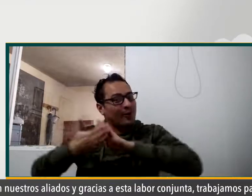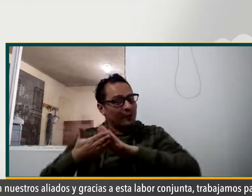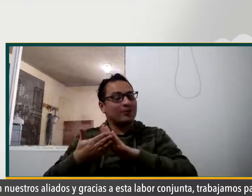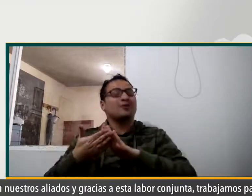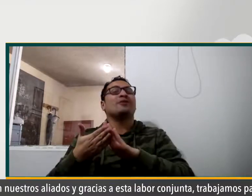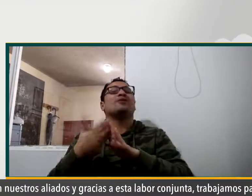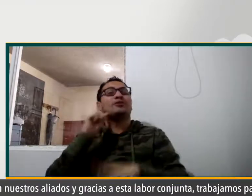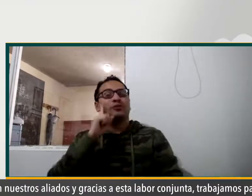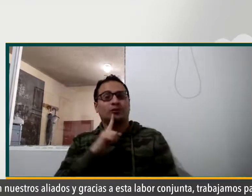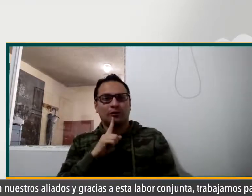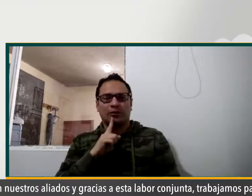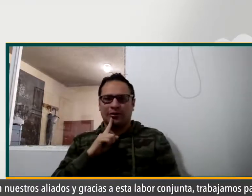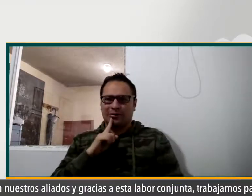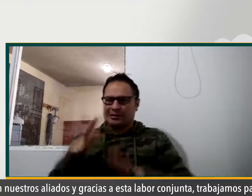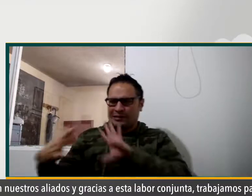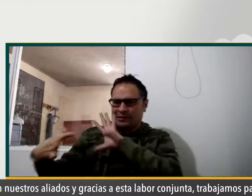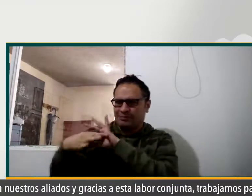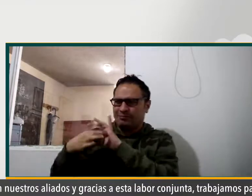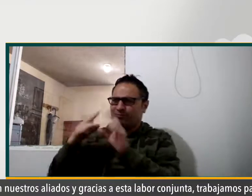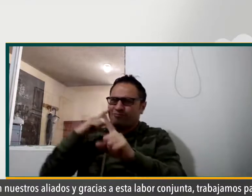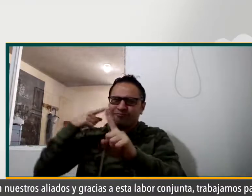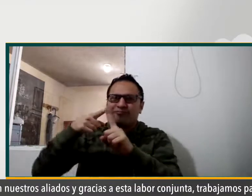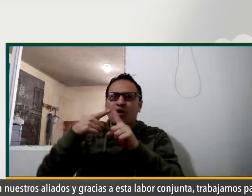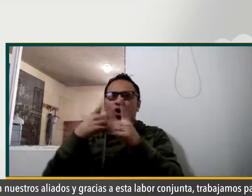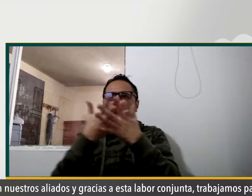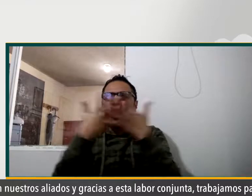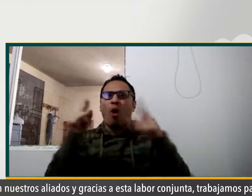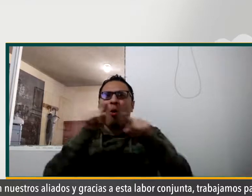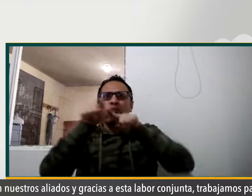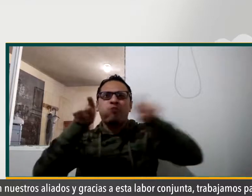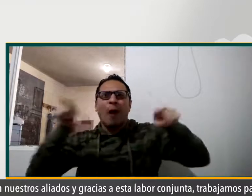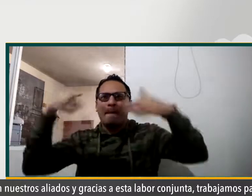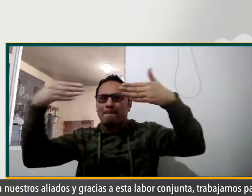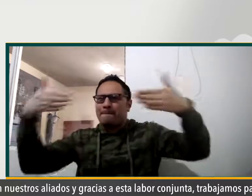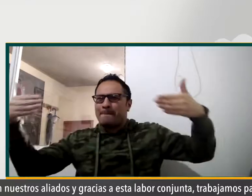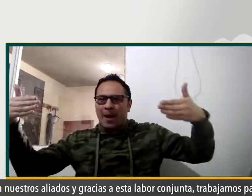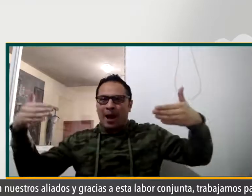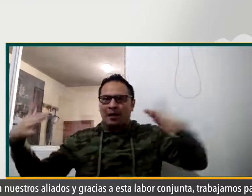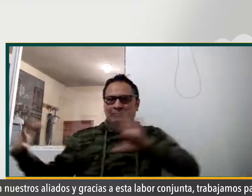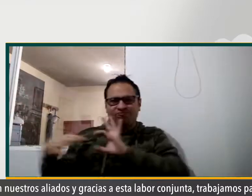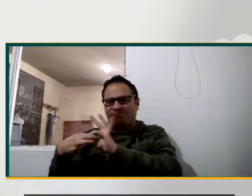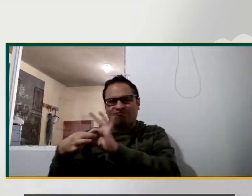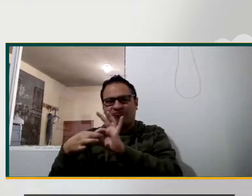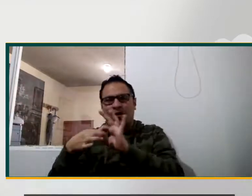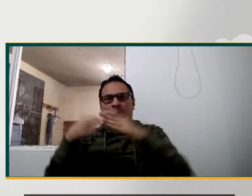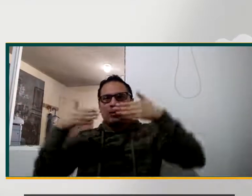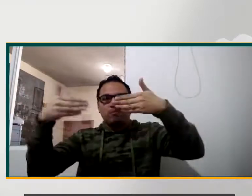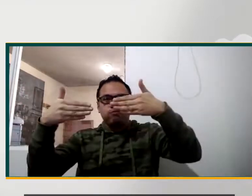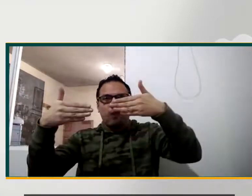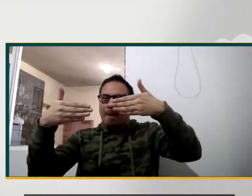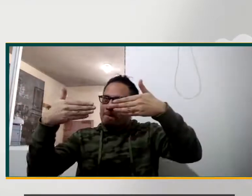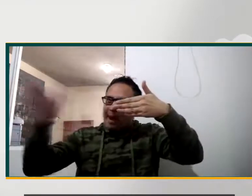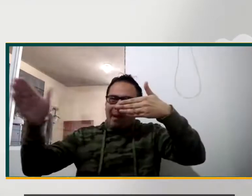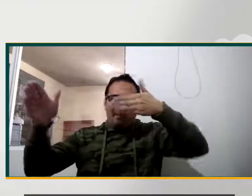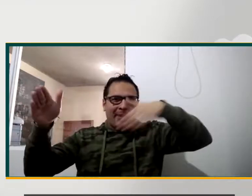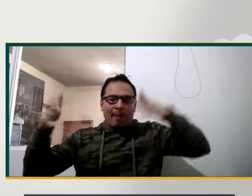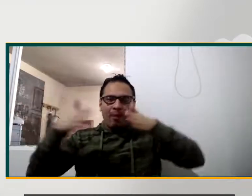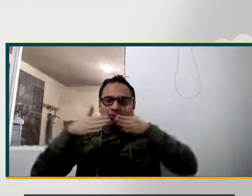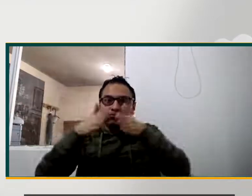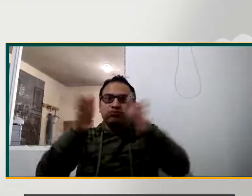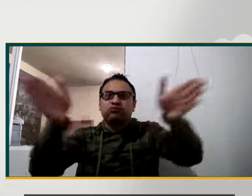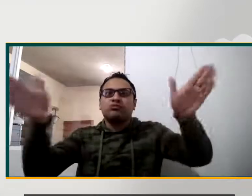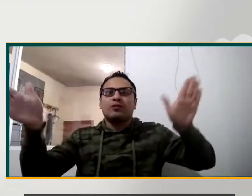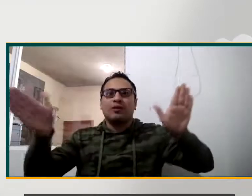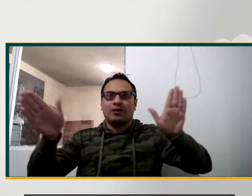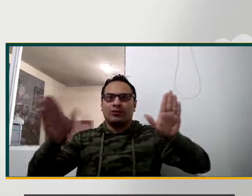Ellos son nuestros aliados y gracias a esta labor conjunta trabajamos para que no existan barreras y podamos acceder al mundo de una mejor